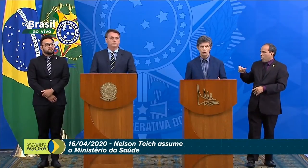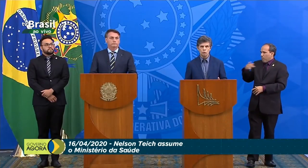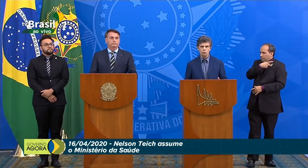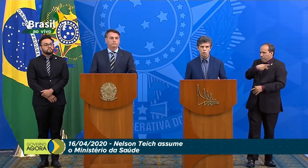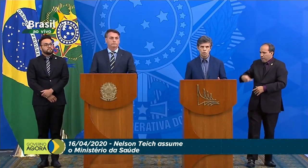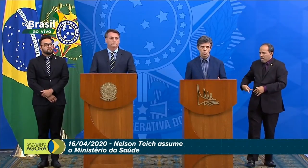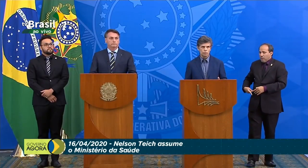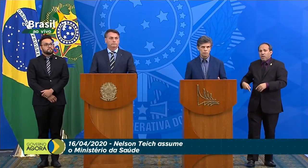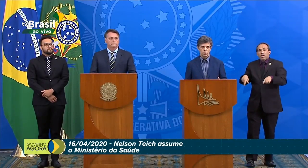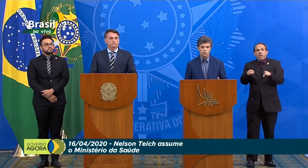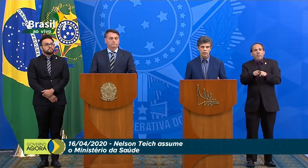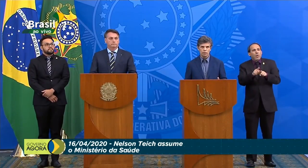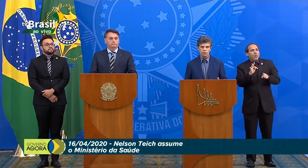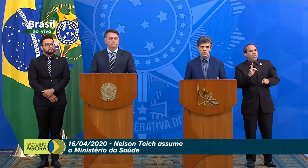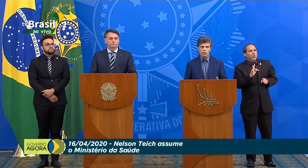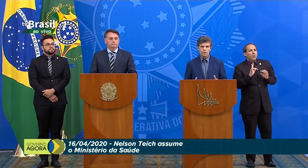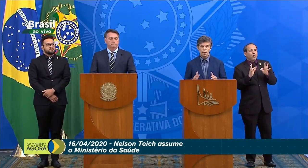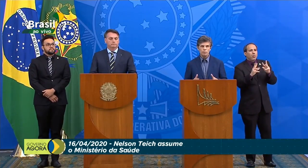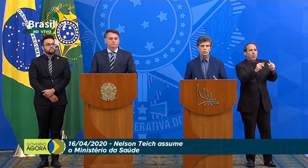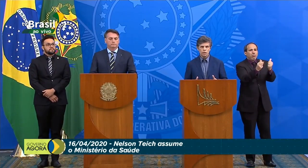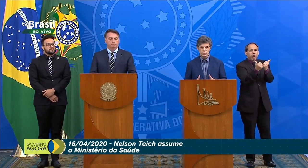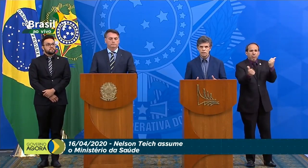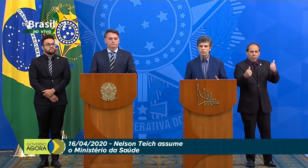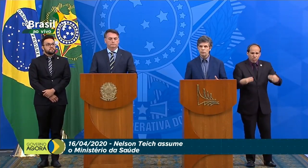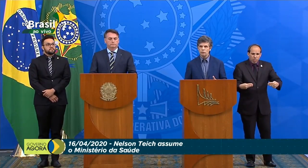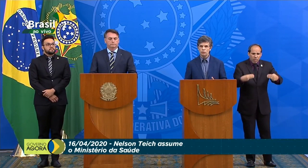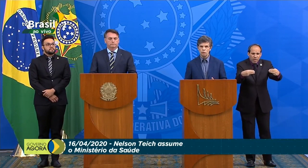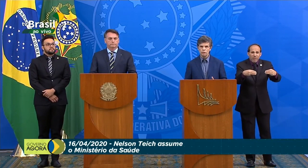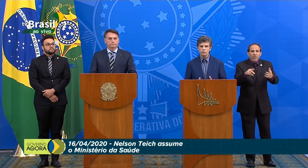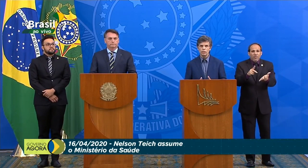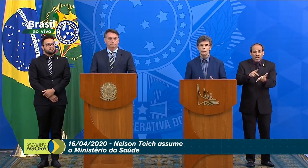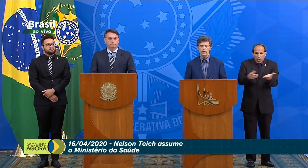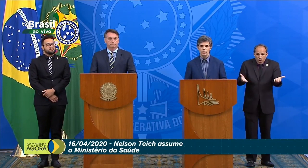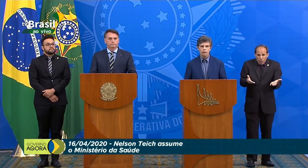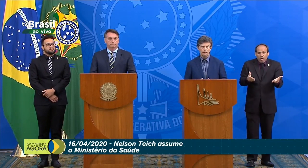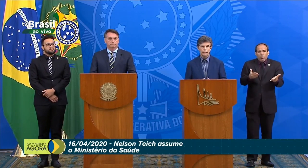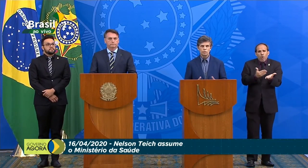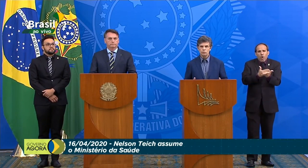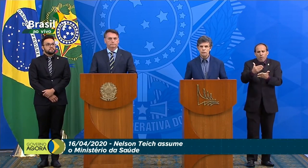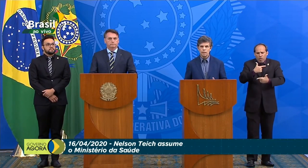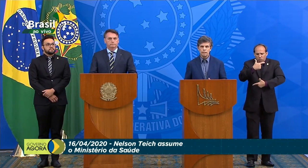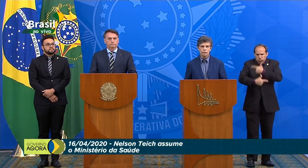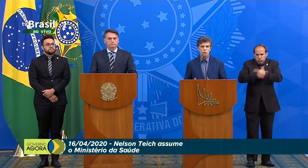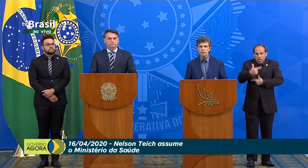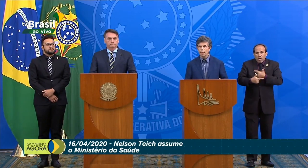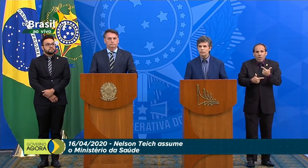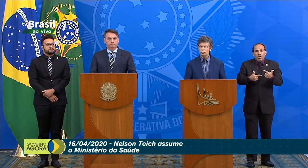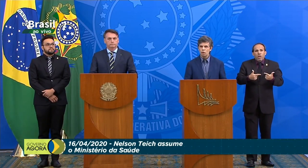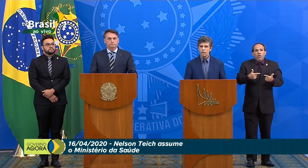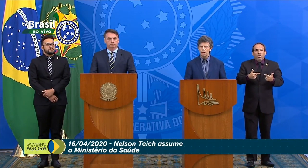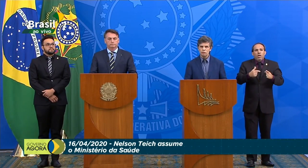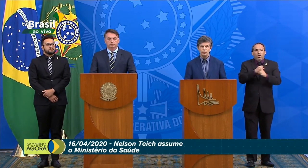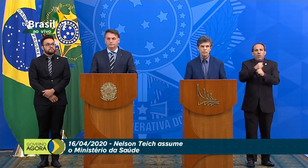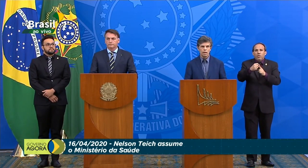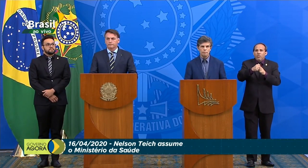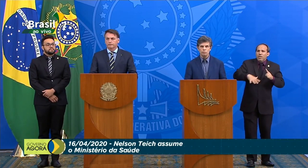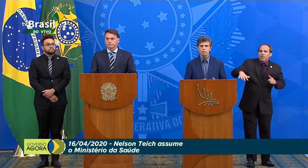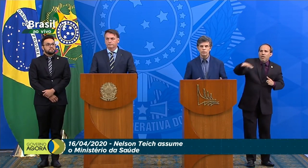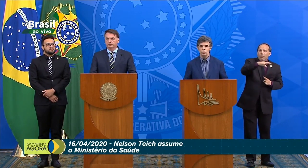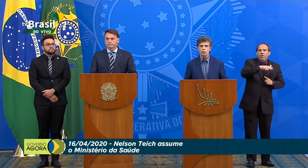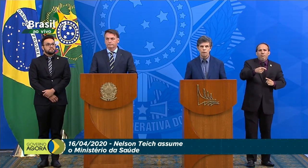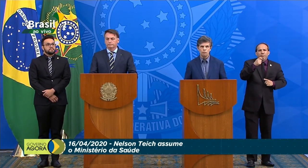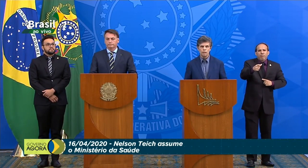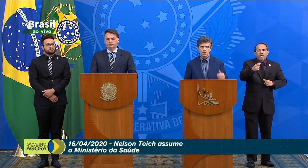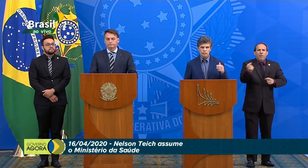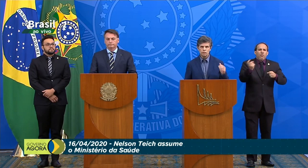e todo o grupo do Ministério, e que, realmente, o que a gente está fazendo aqui hoje é trabalhar para que a sociedade retome de forma cada vez mais